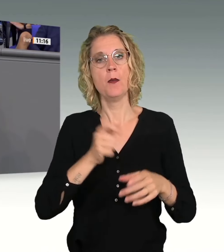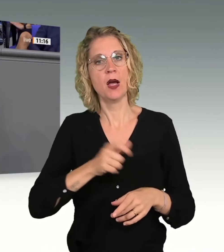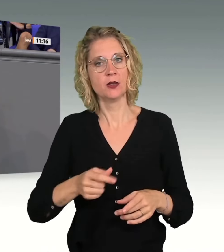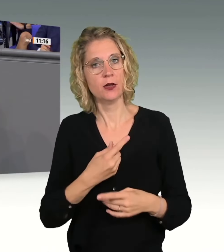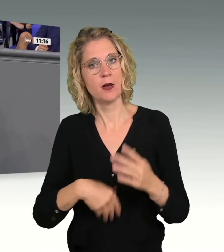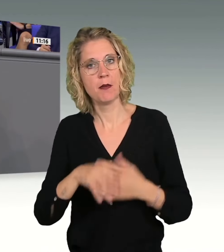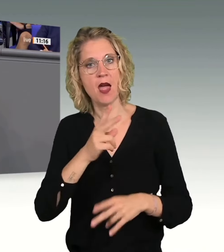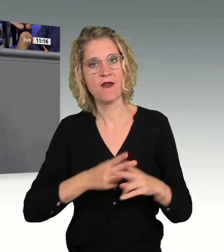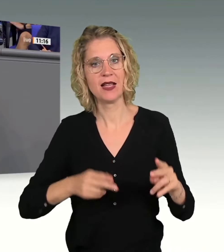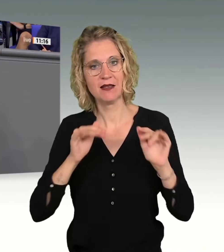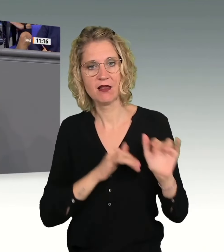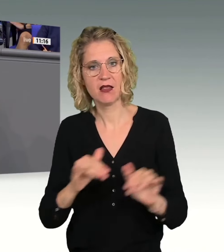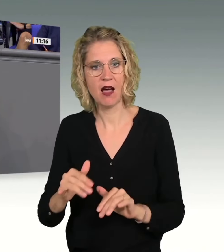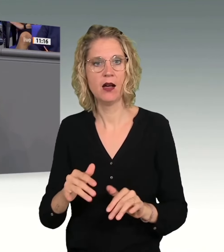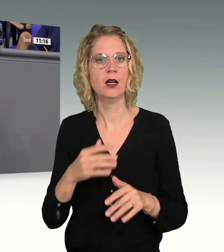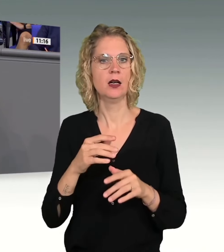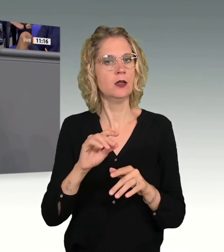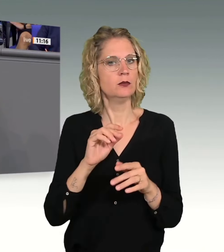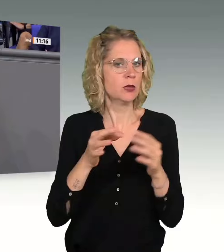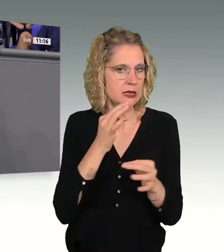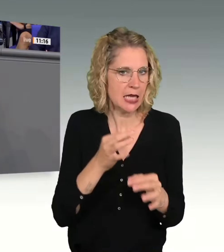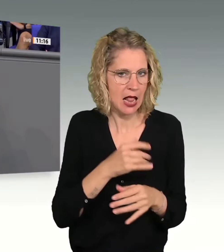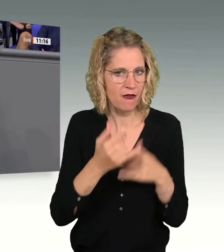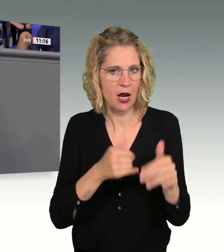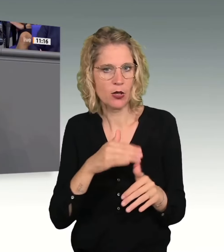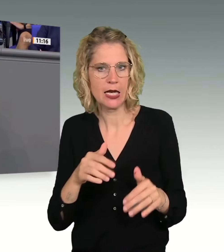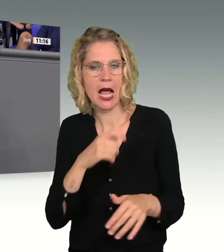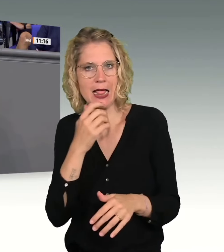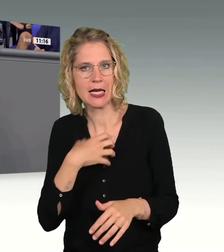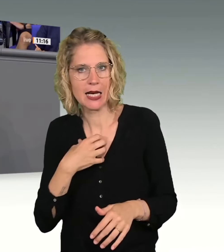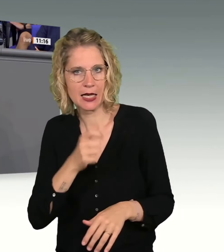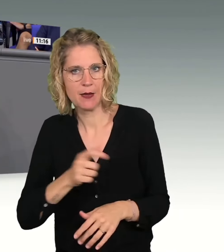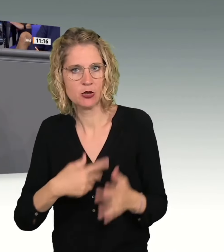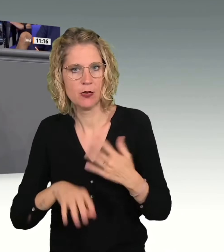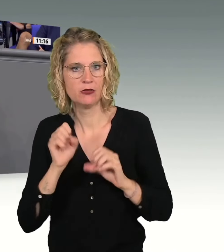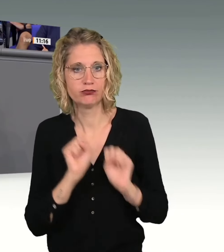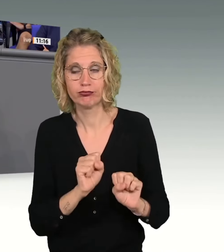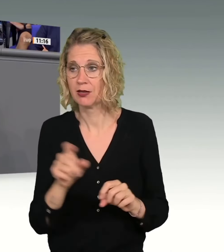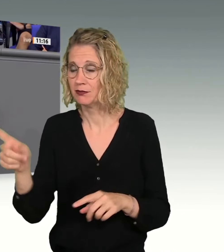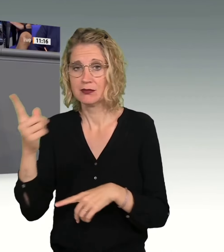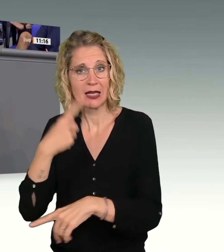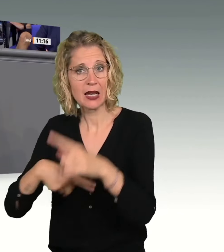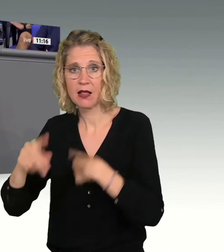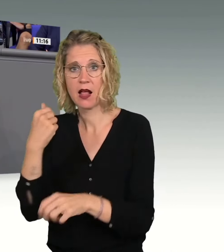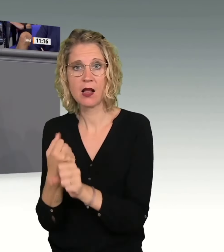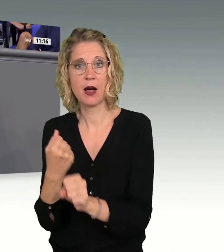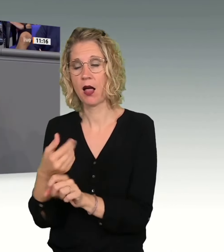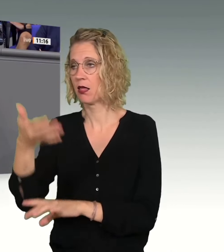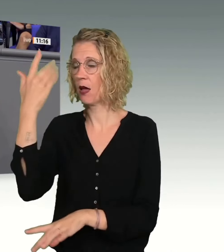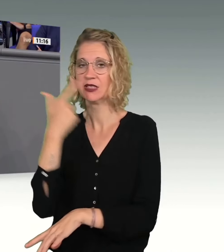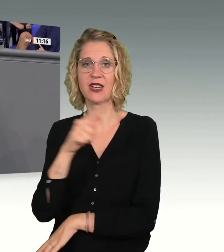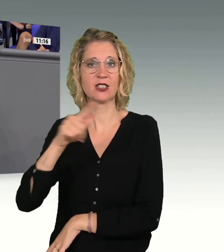alte und kranke Menschen besonders zu schützen. Aber Sie von CDU und CSU haben genau das Gegenteil getan durch die katastrophale Grenzöffnung